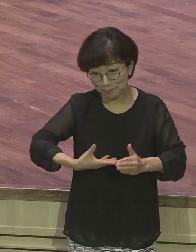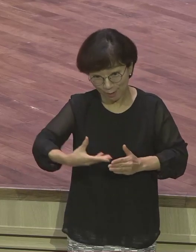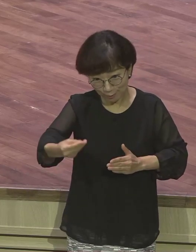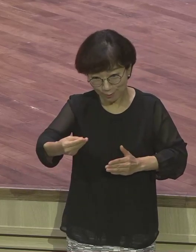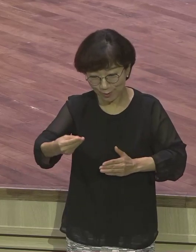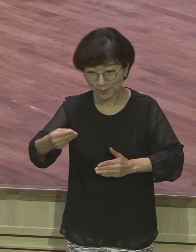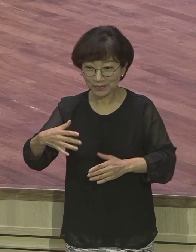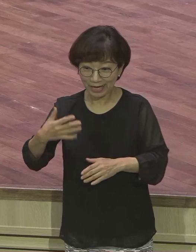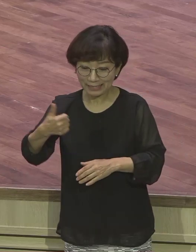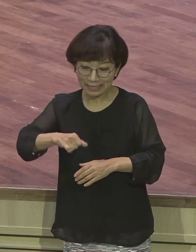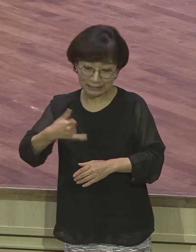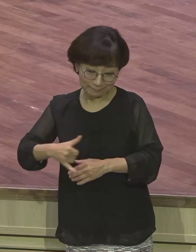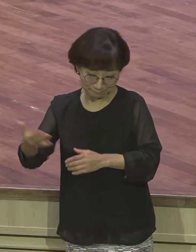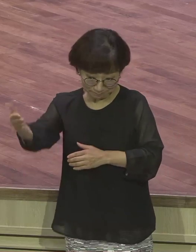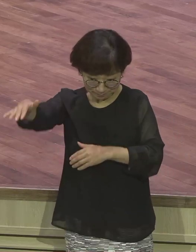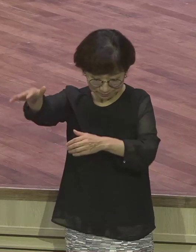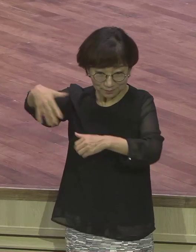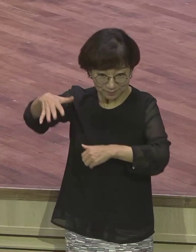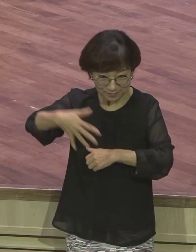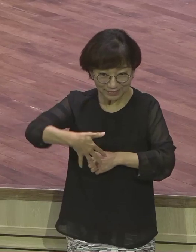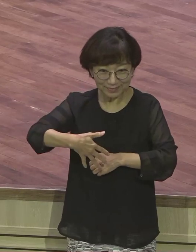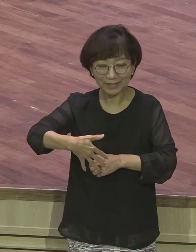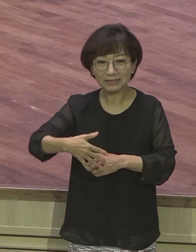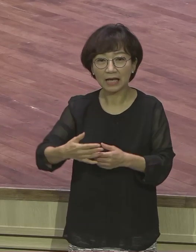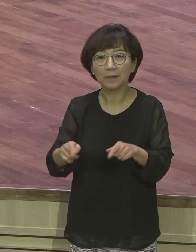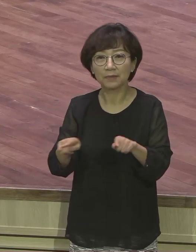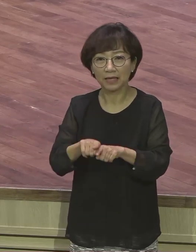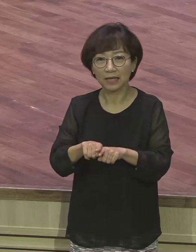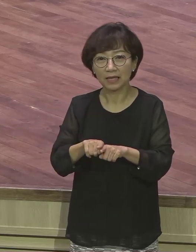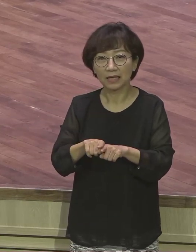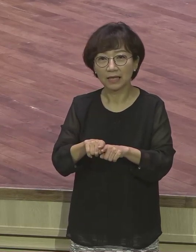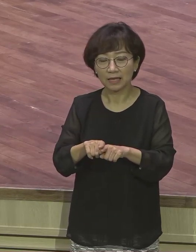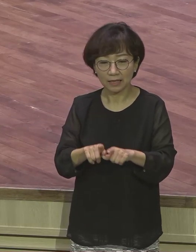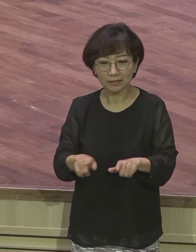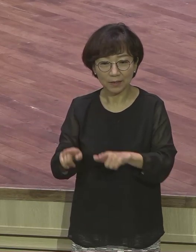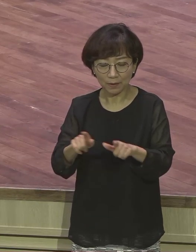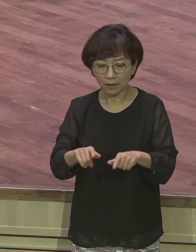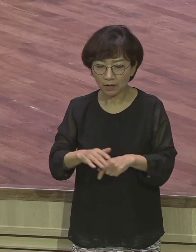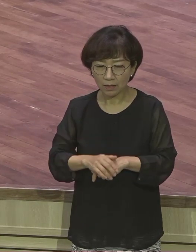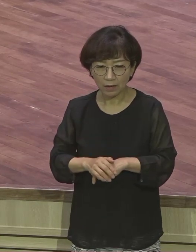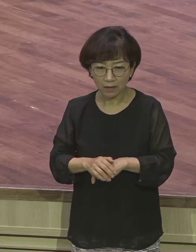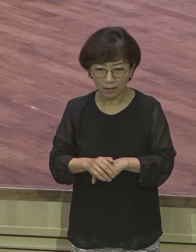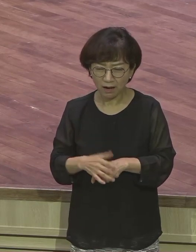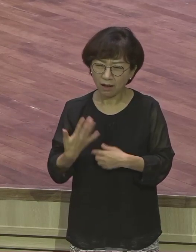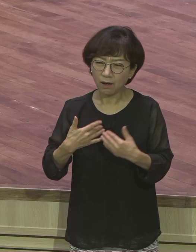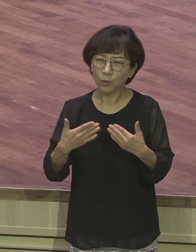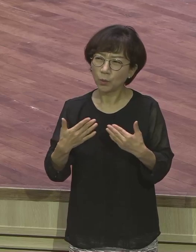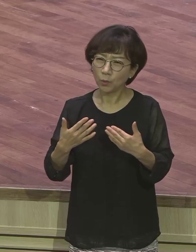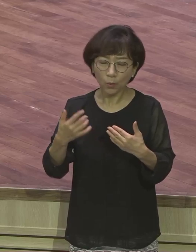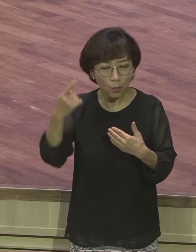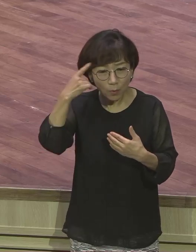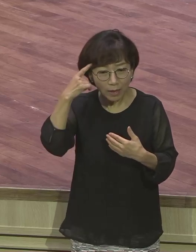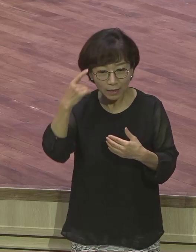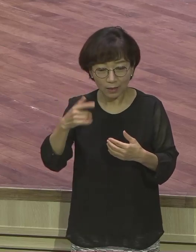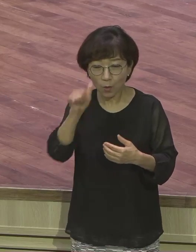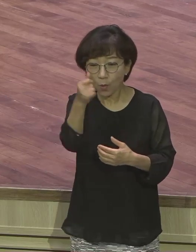집에 가서 옷 벗어야 되는데 다른 식구들이 오잖아요. 랩런트들 참 불편할 수 있어요. 그런데 그걸 다